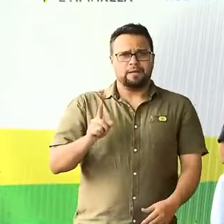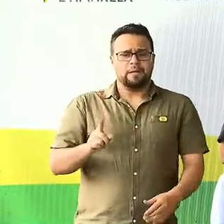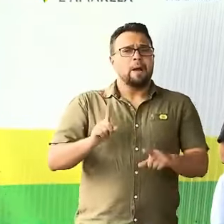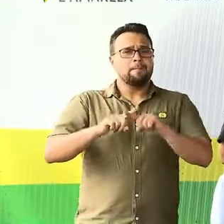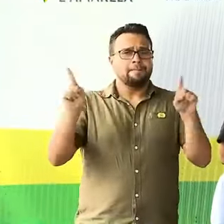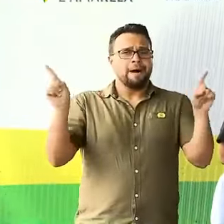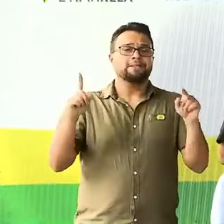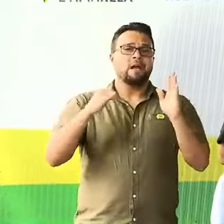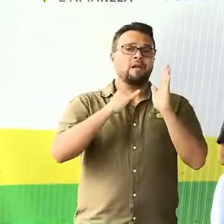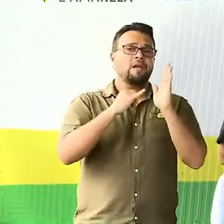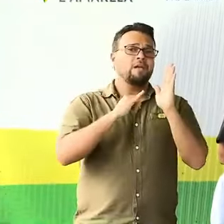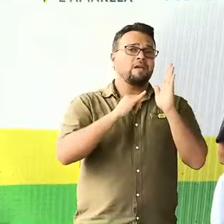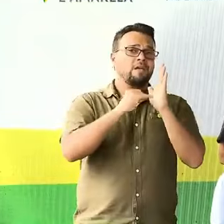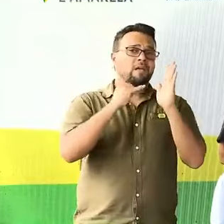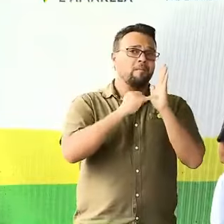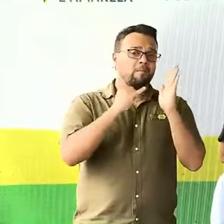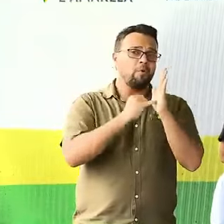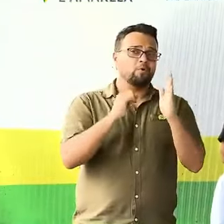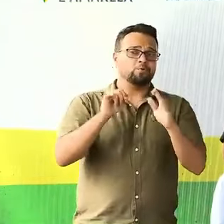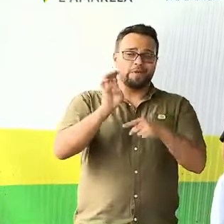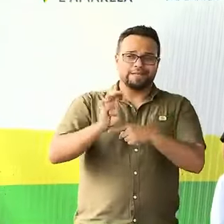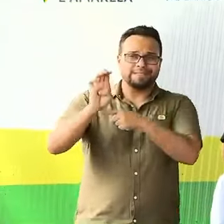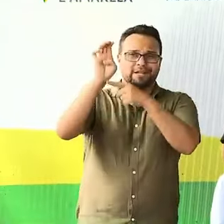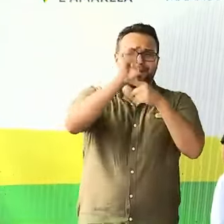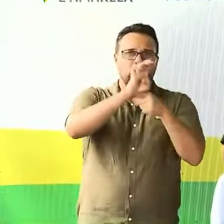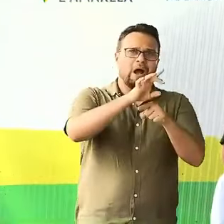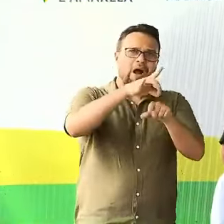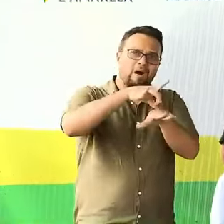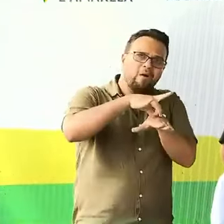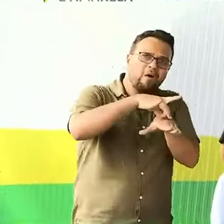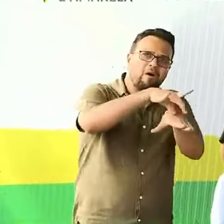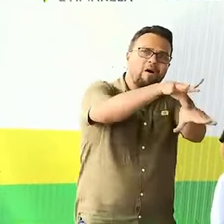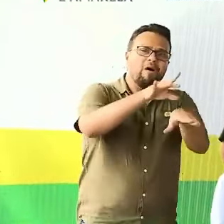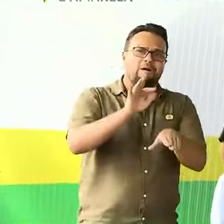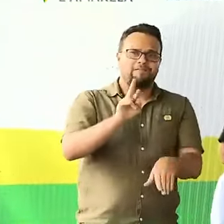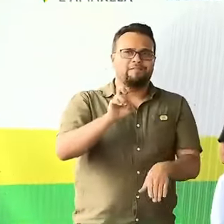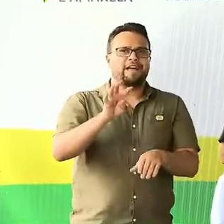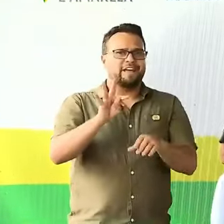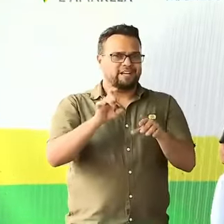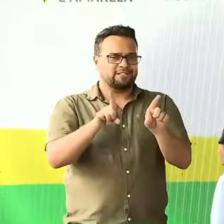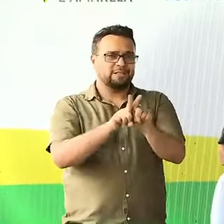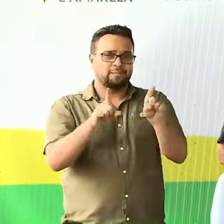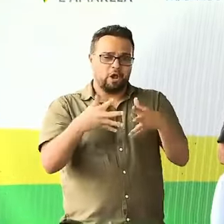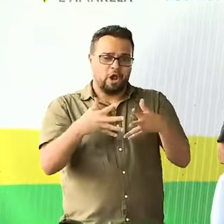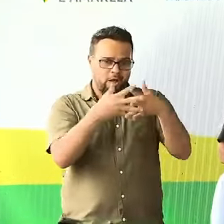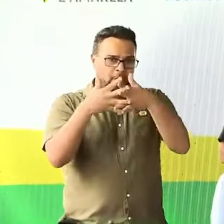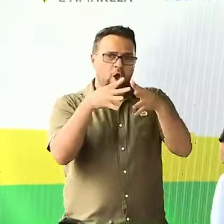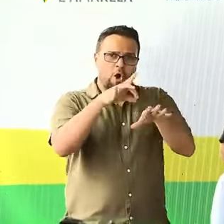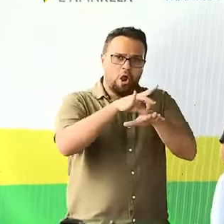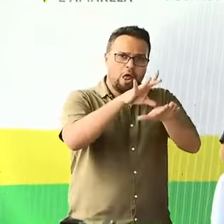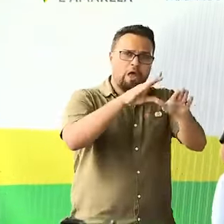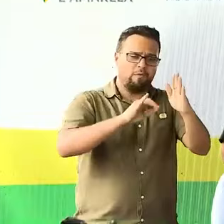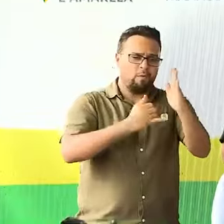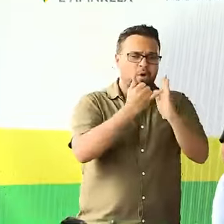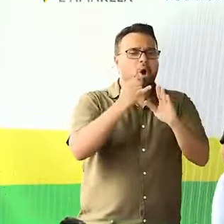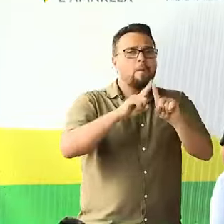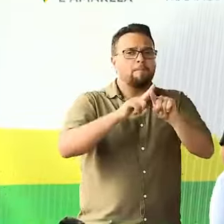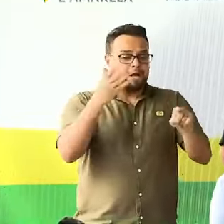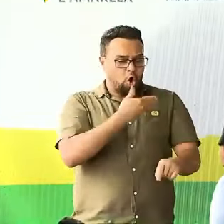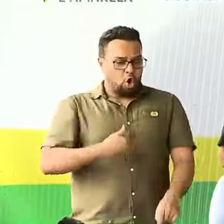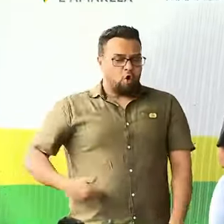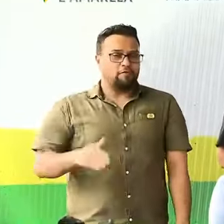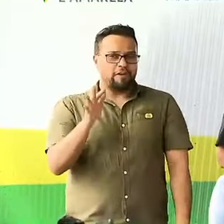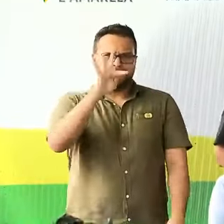estaduais, bem como frete e margem de lucro. Mas o governo federal, repito, zerou o